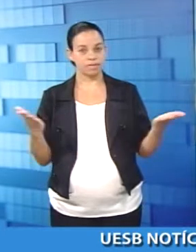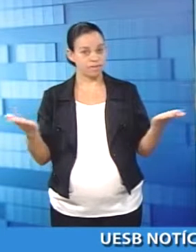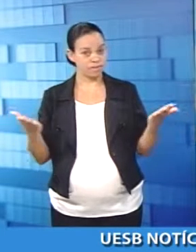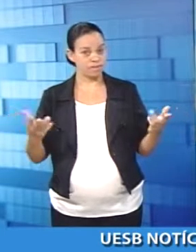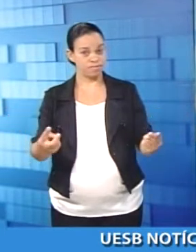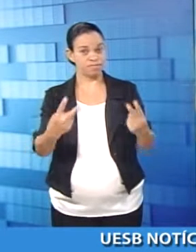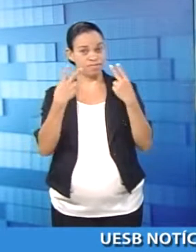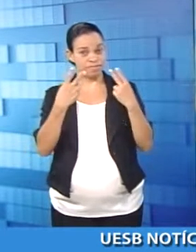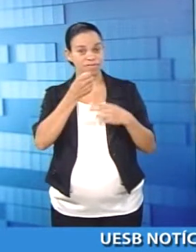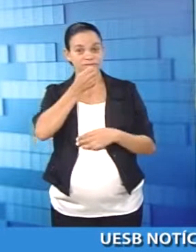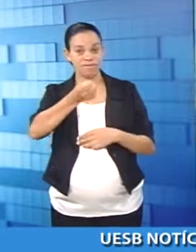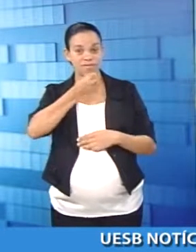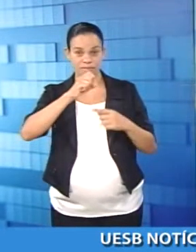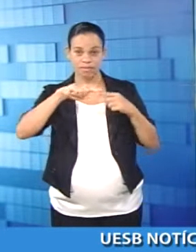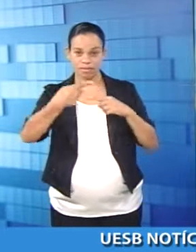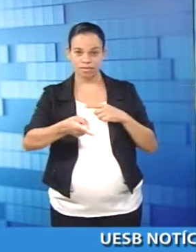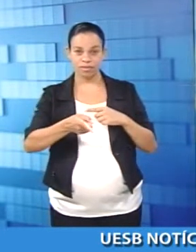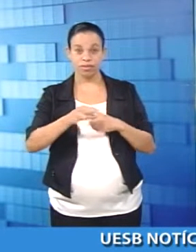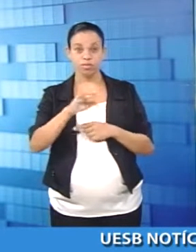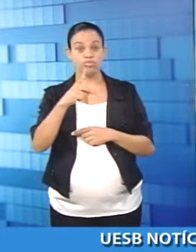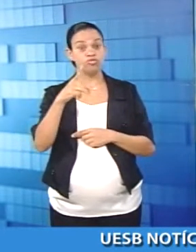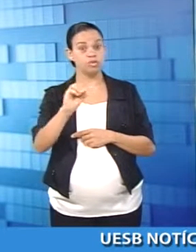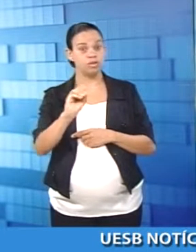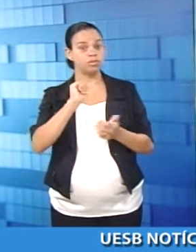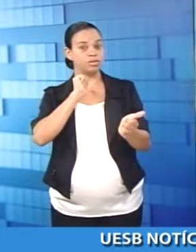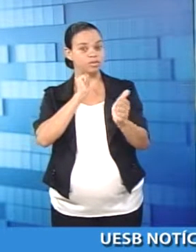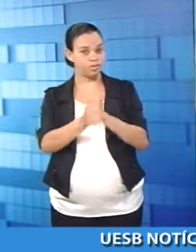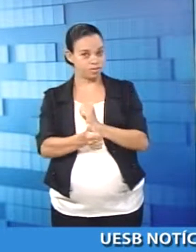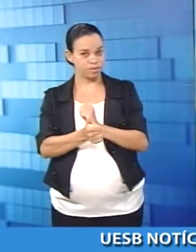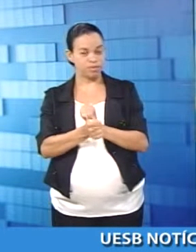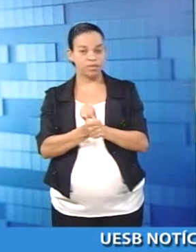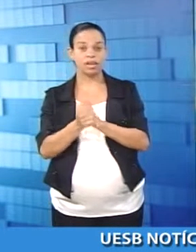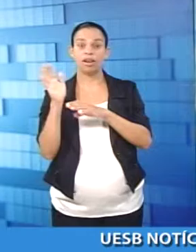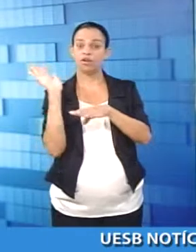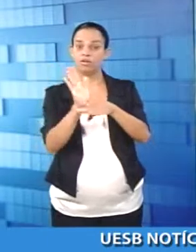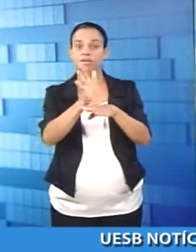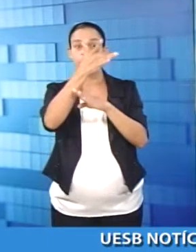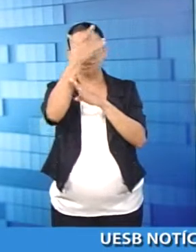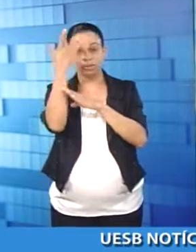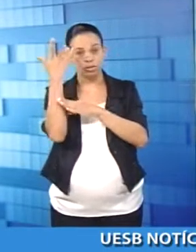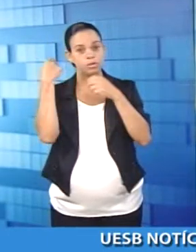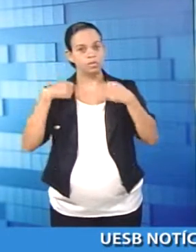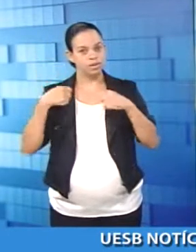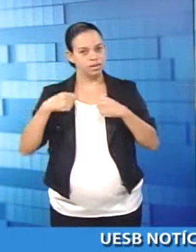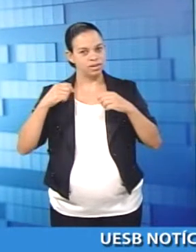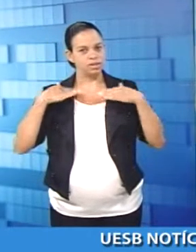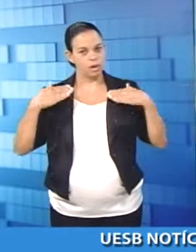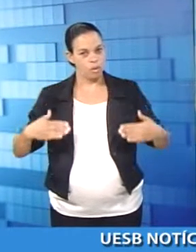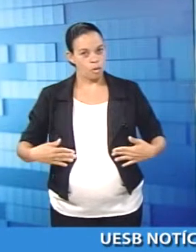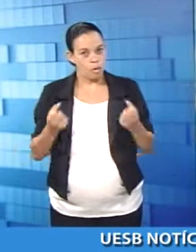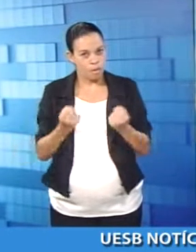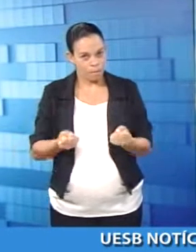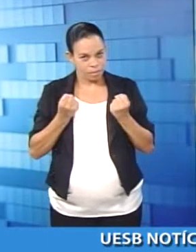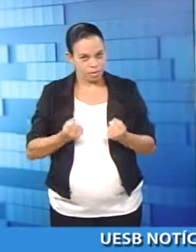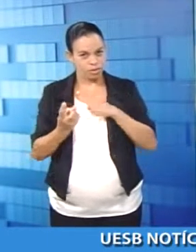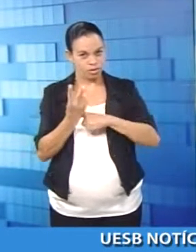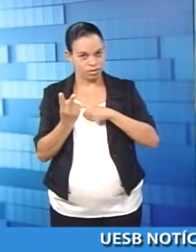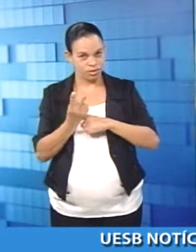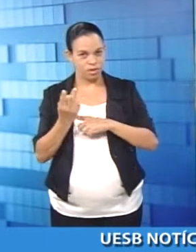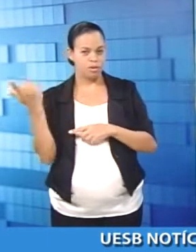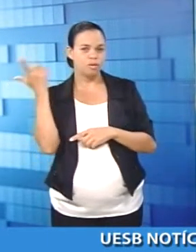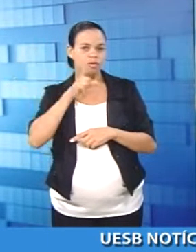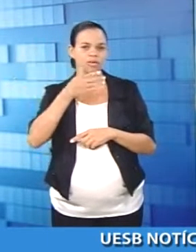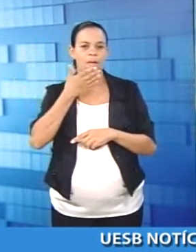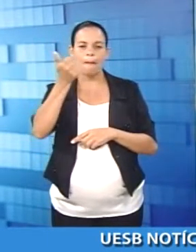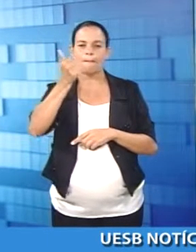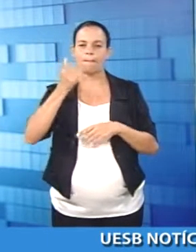Agora você vai acompanhar, na próxima reportagem, uma modalidade esportiva que ajuda a quem precisa controlar o peso e conquistar